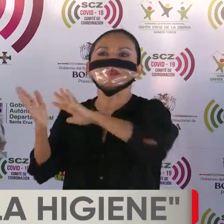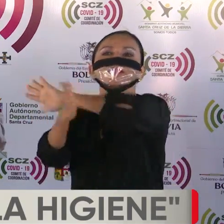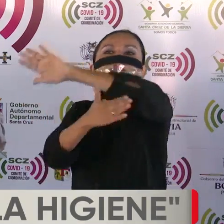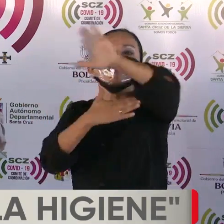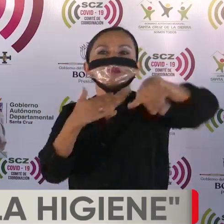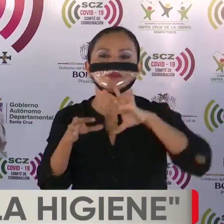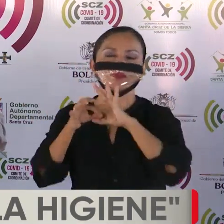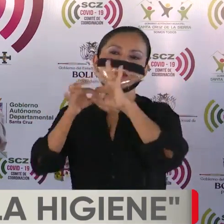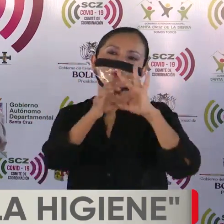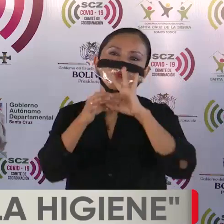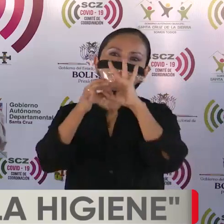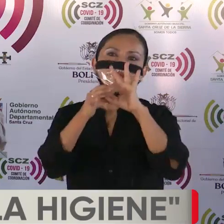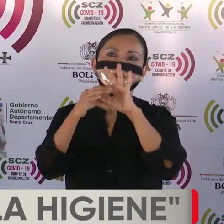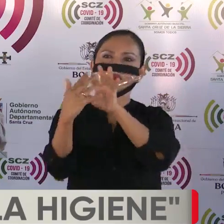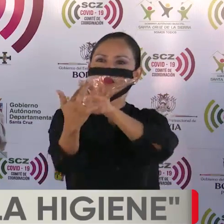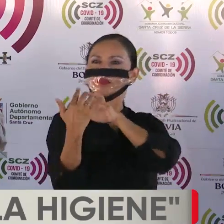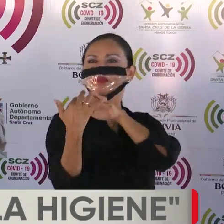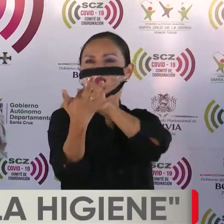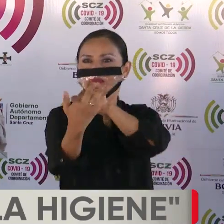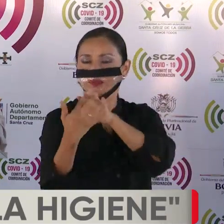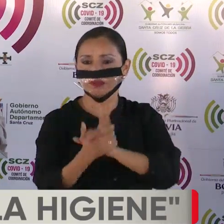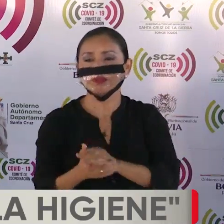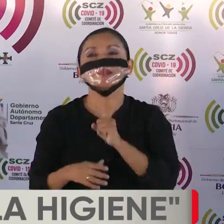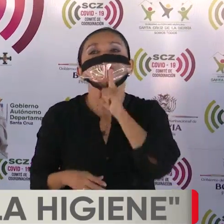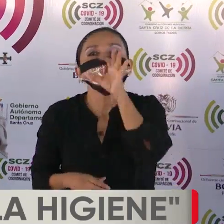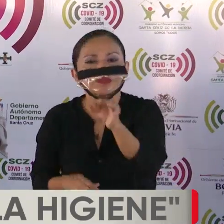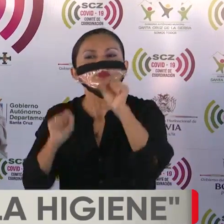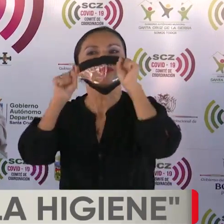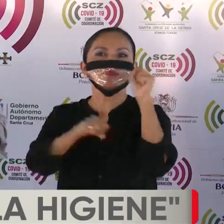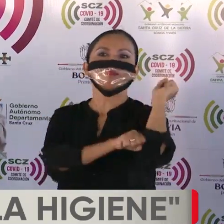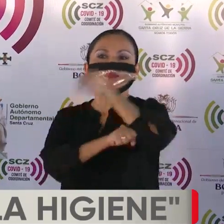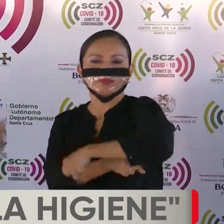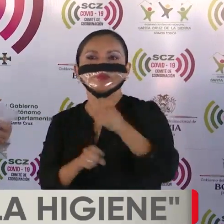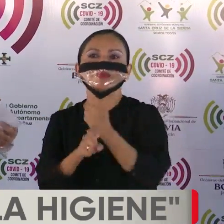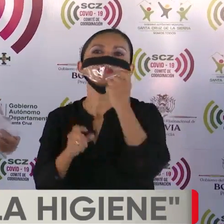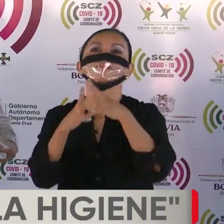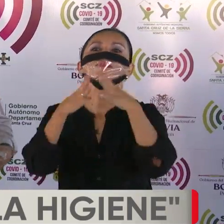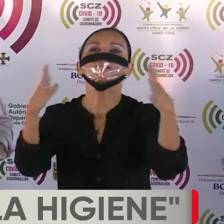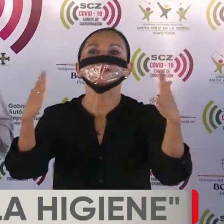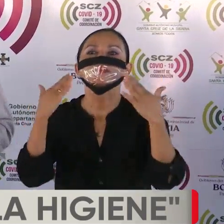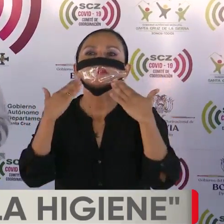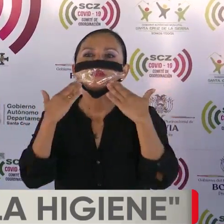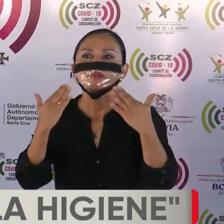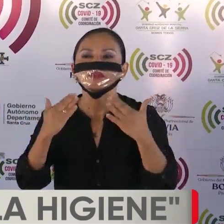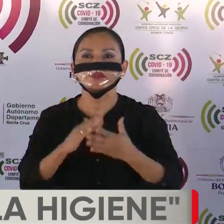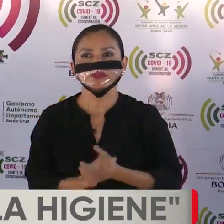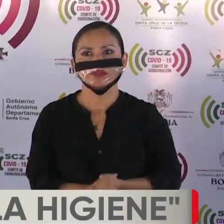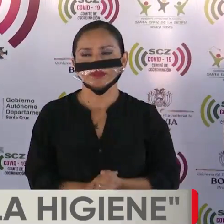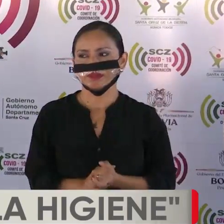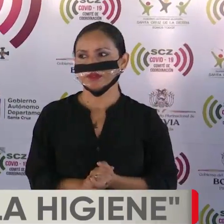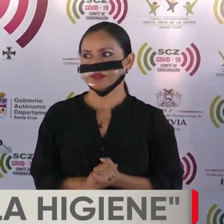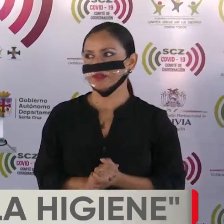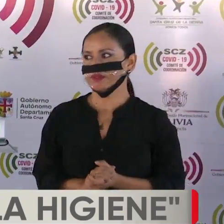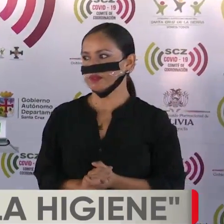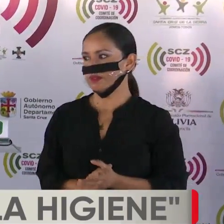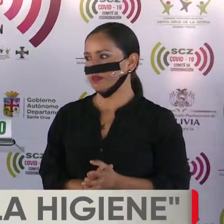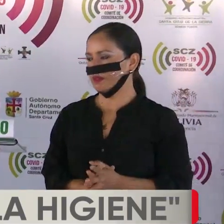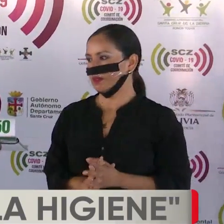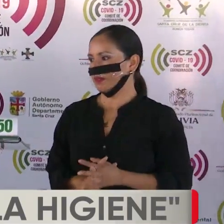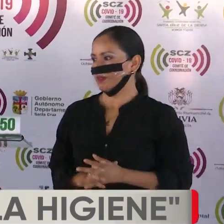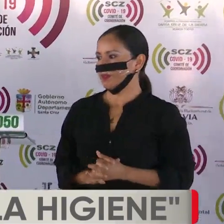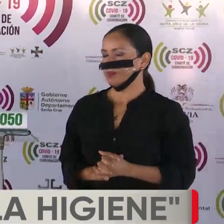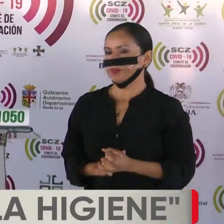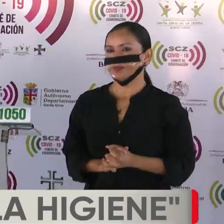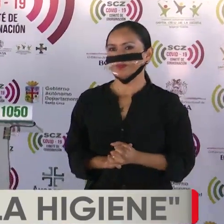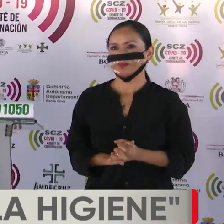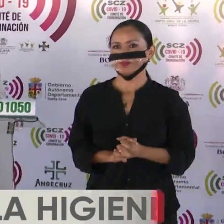entre todos. Y les aseguro que vamos a ganar. Muchas gracias. Esas fueron las palabras del gobernador Rubén Costa